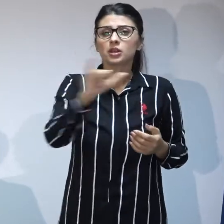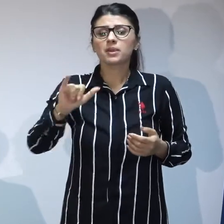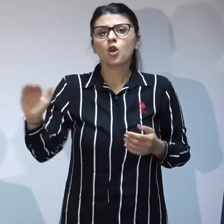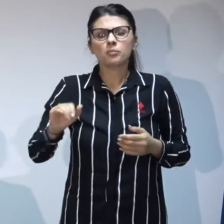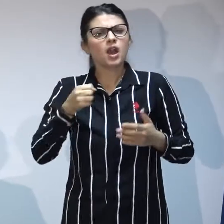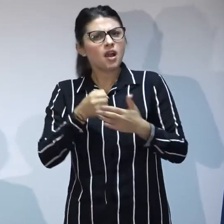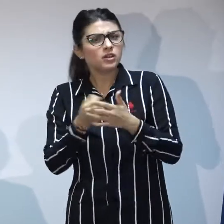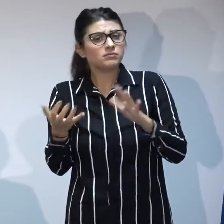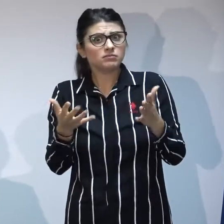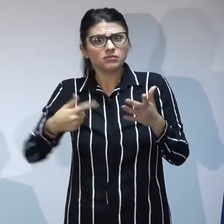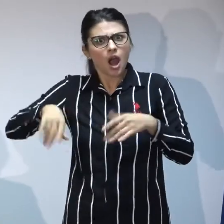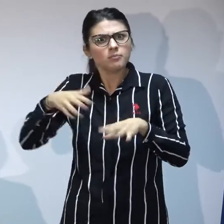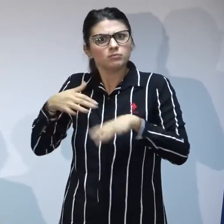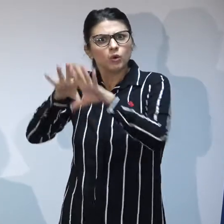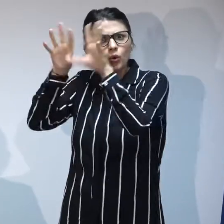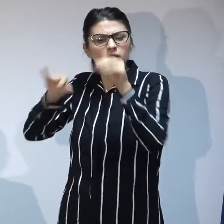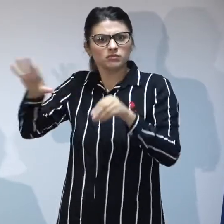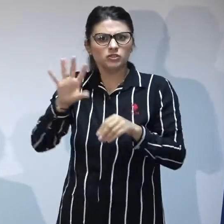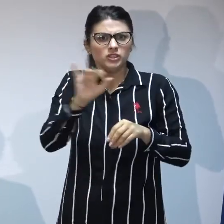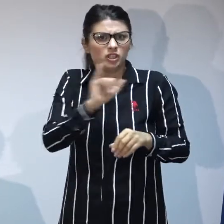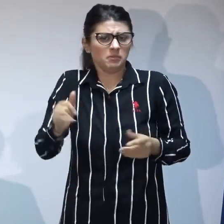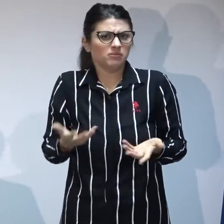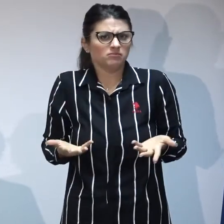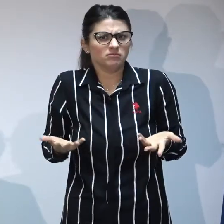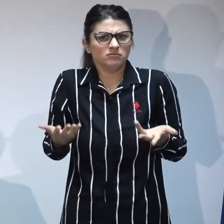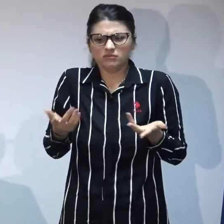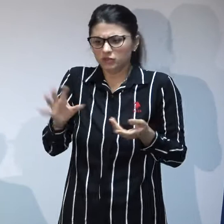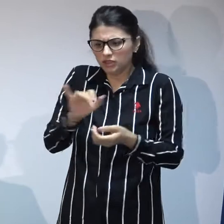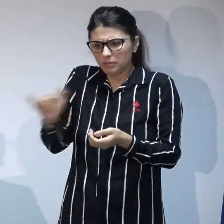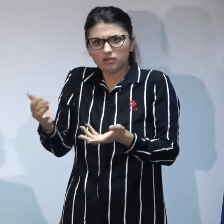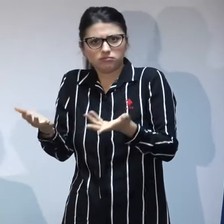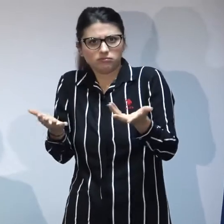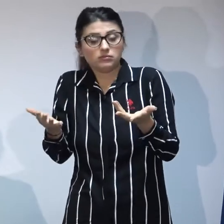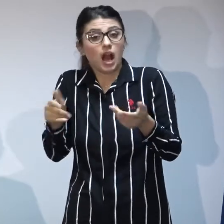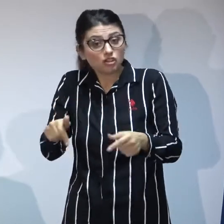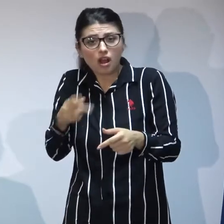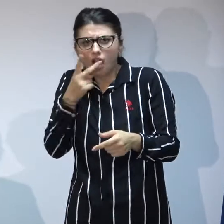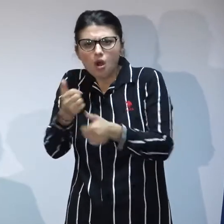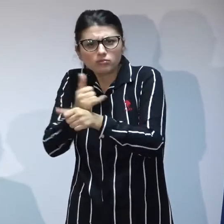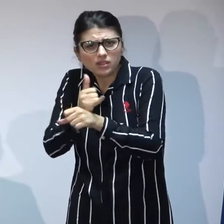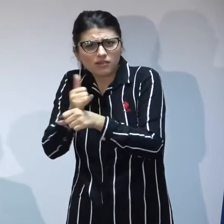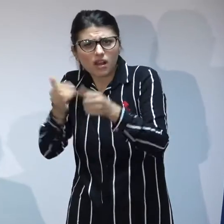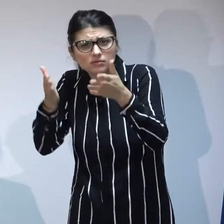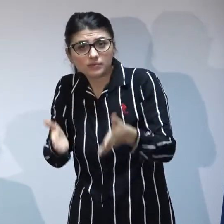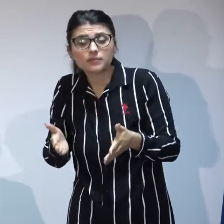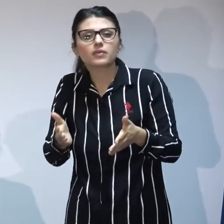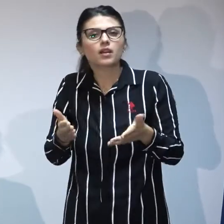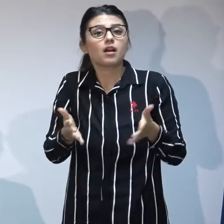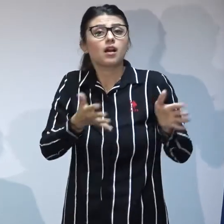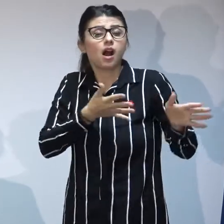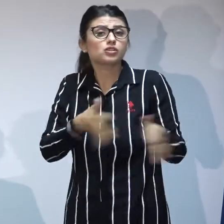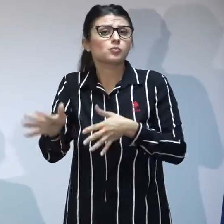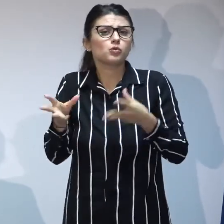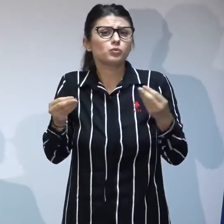aproximativ pe care noi îi avem în sistem. Și de la această constatare am început un amplu